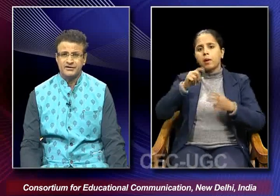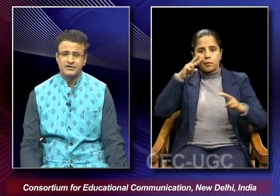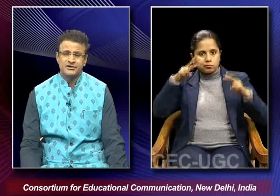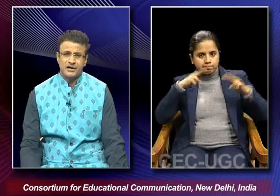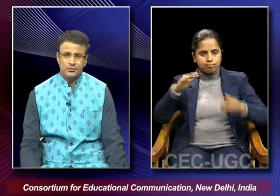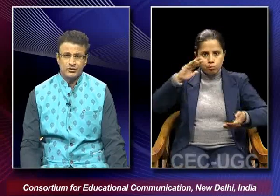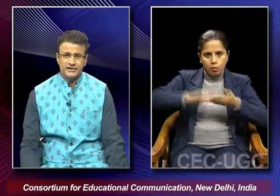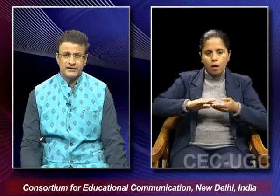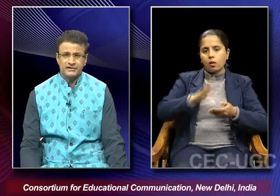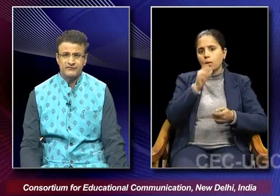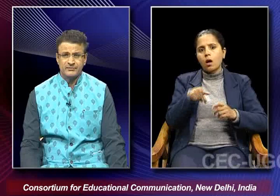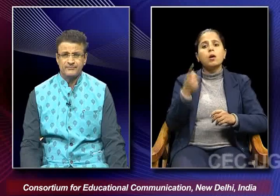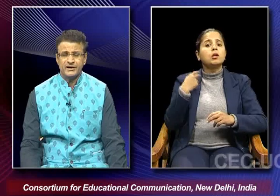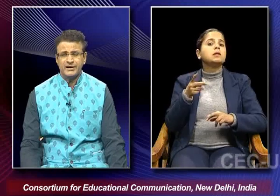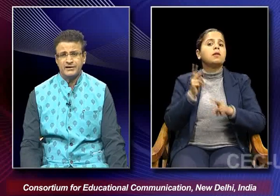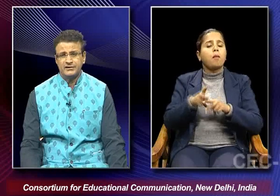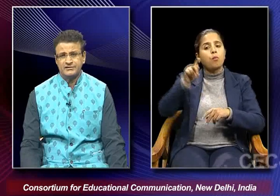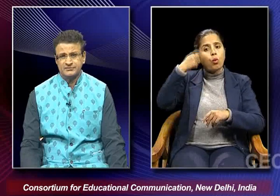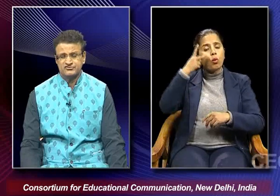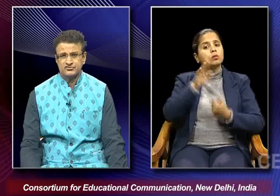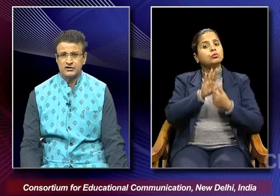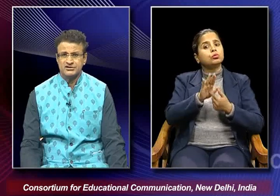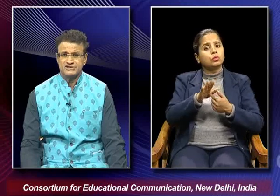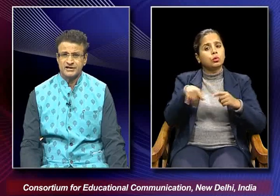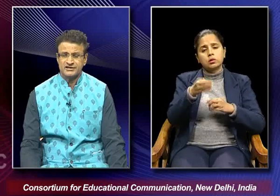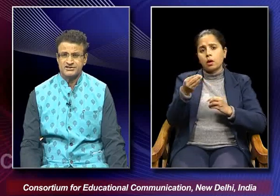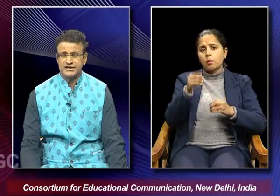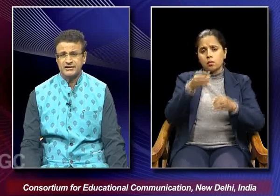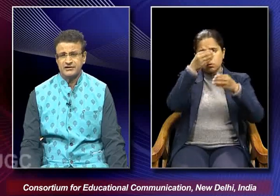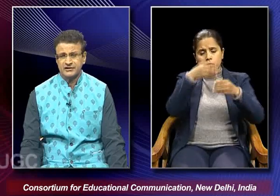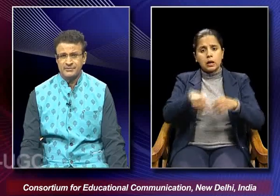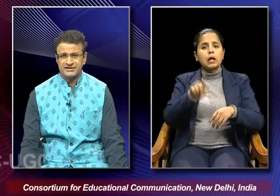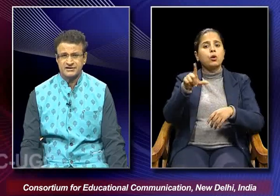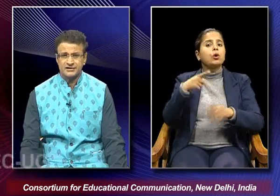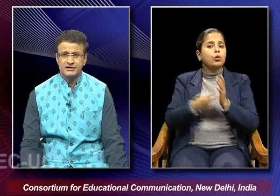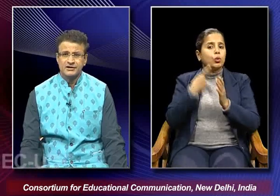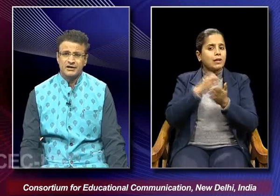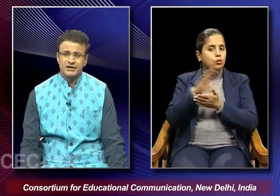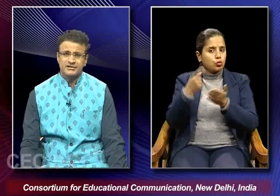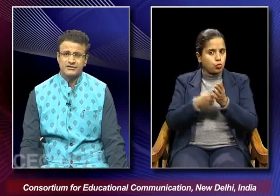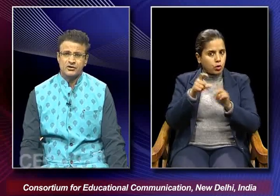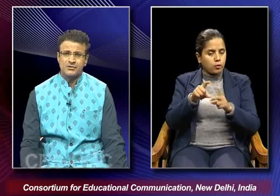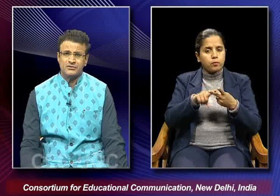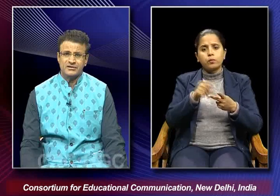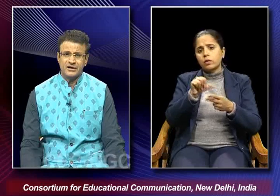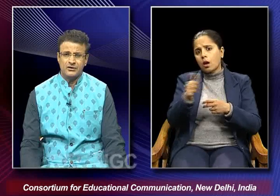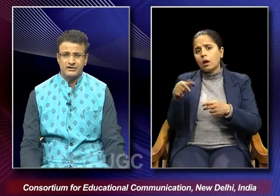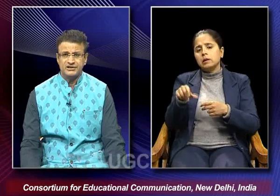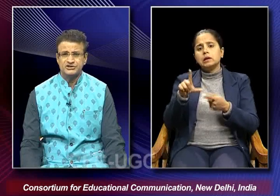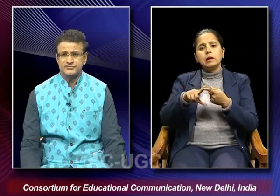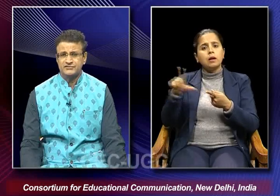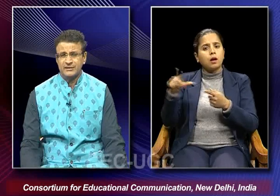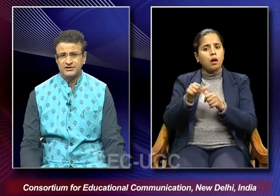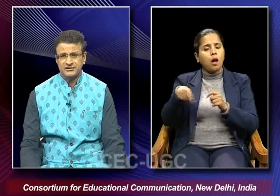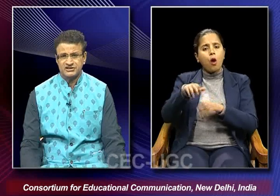in a way upholded in the film and some of the scholars like richard allen they talk about that how it